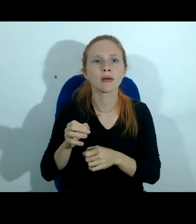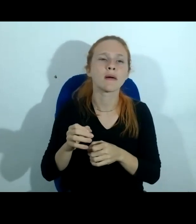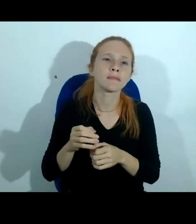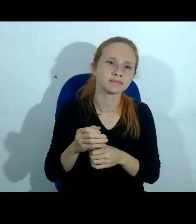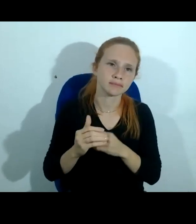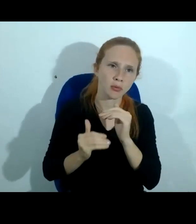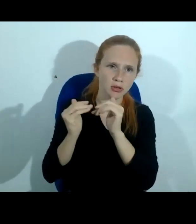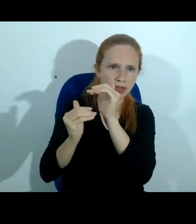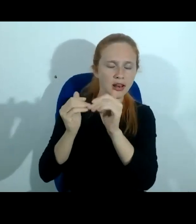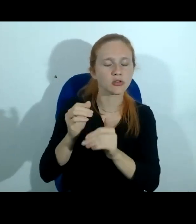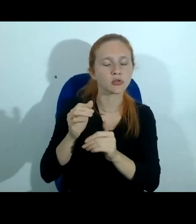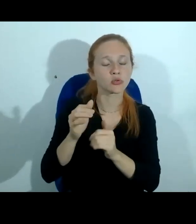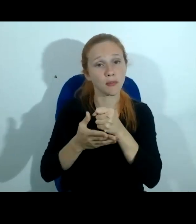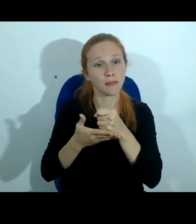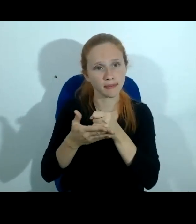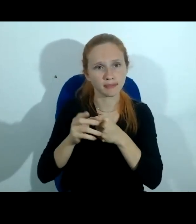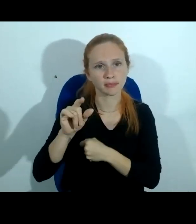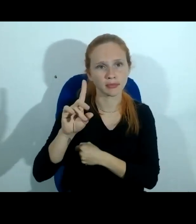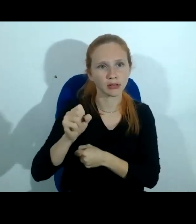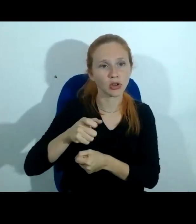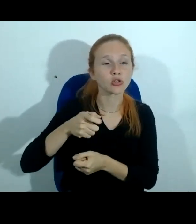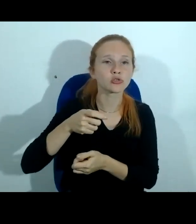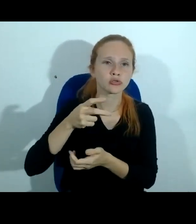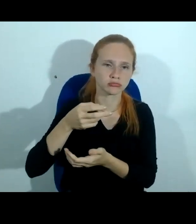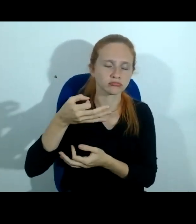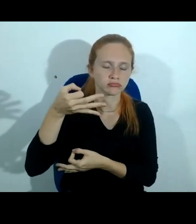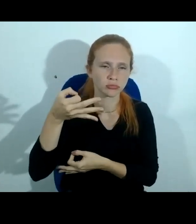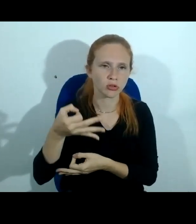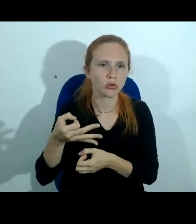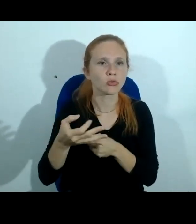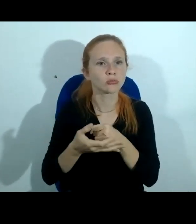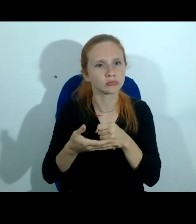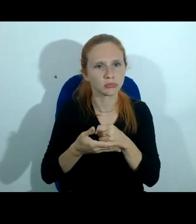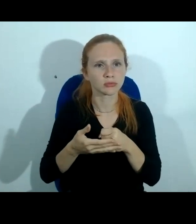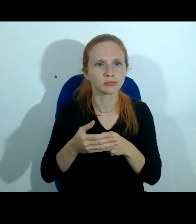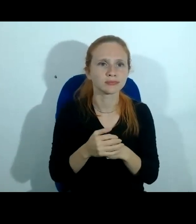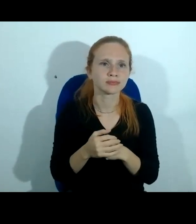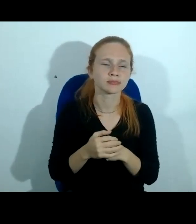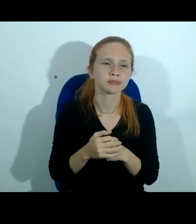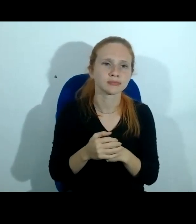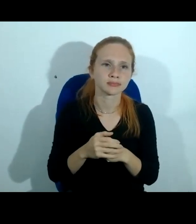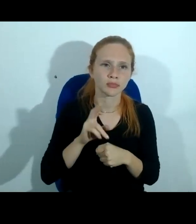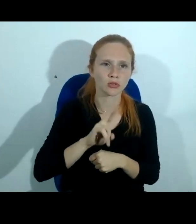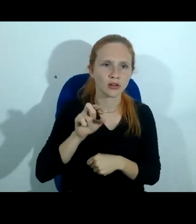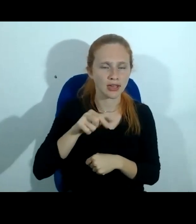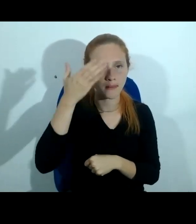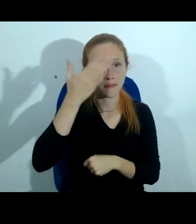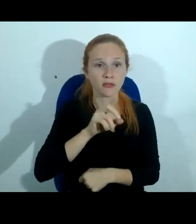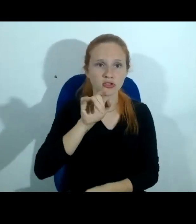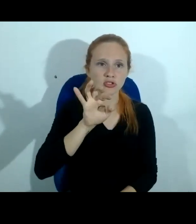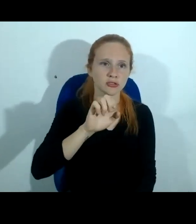nos dados concretos e essa cadeia de custódia bem rigorosa para a admissibilidade dessa prova digital